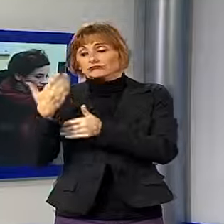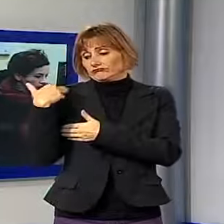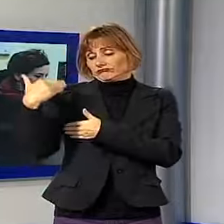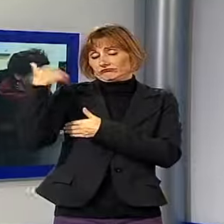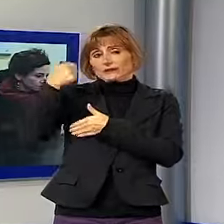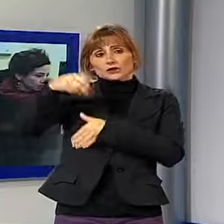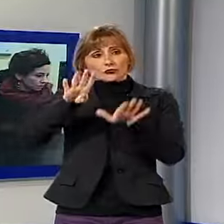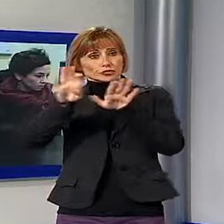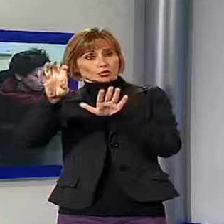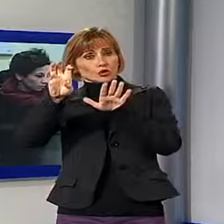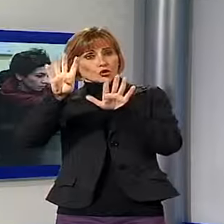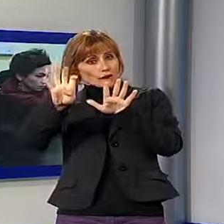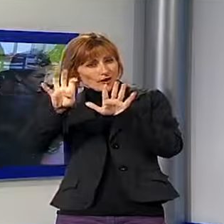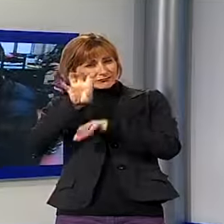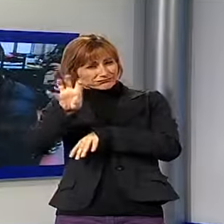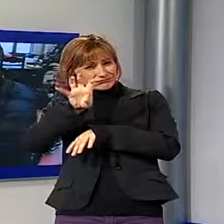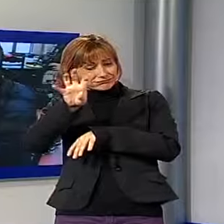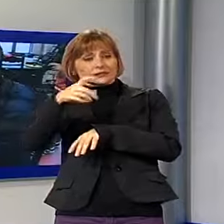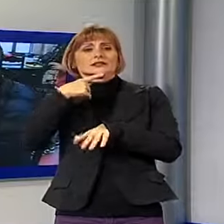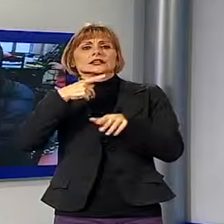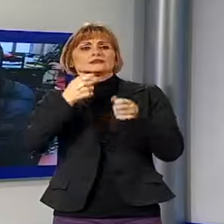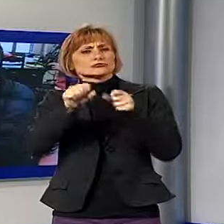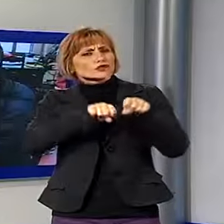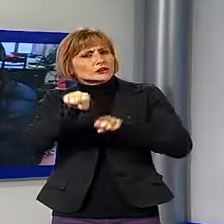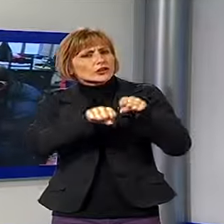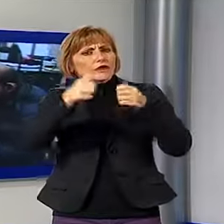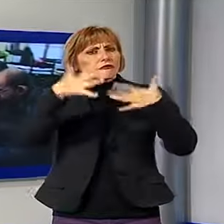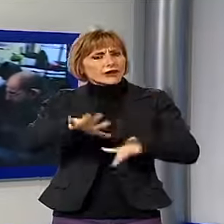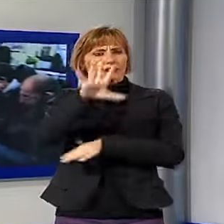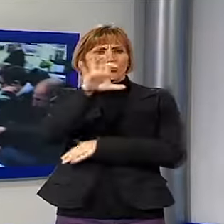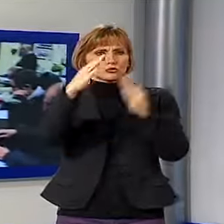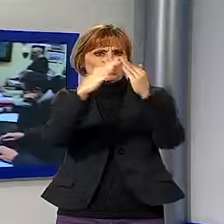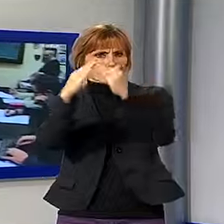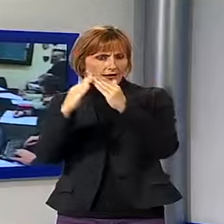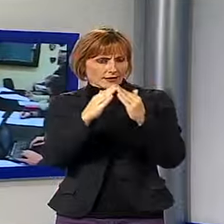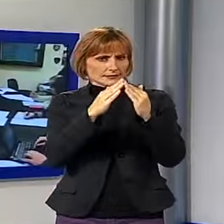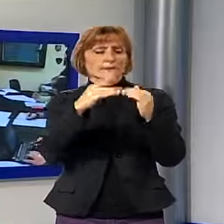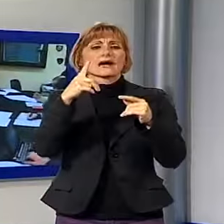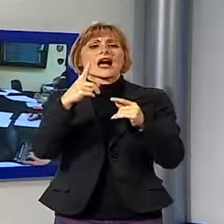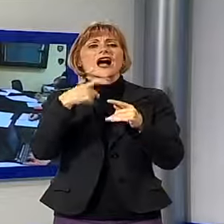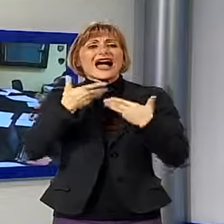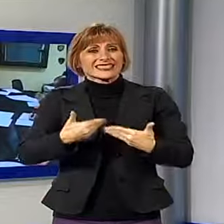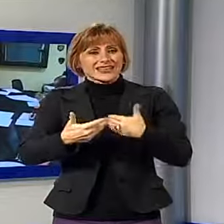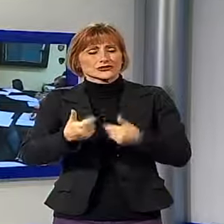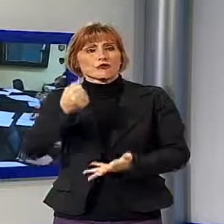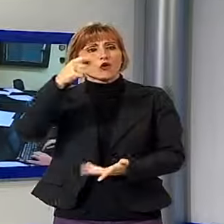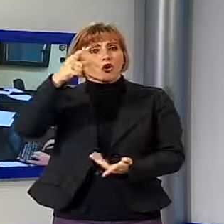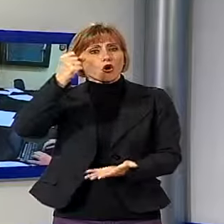gestito circa 500 alloggi a Porcari il servizio a sofferto per mancanza di fondi, ma adesso grazie al Comune e alla